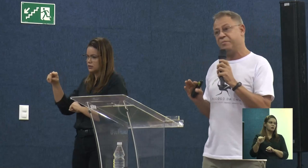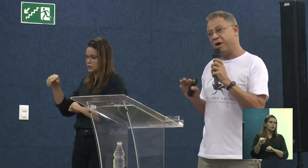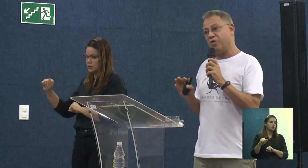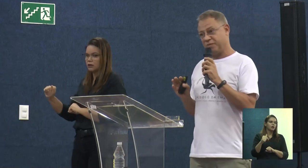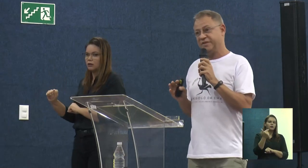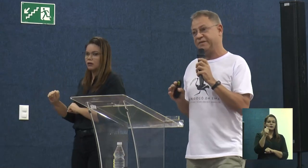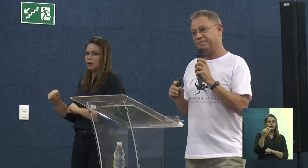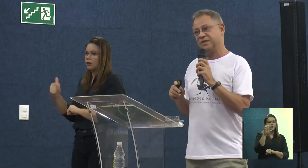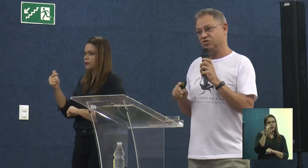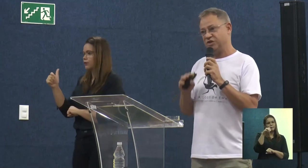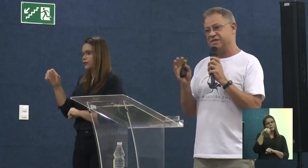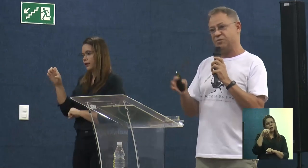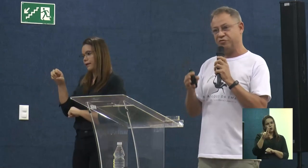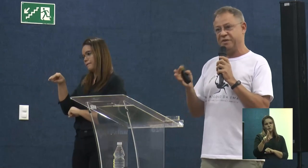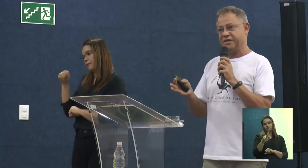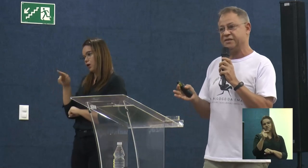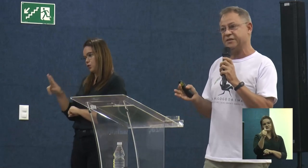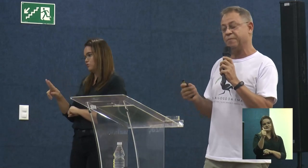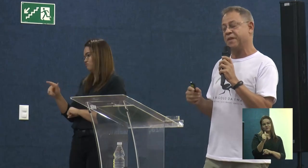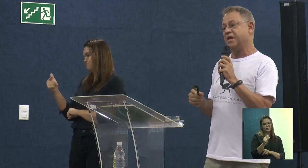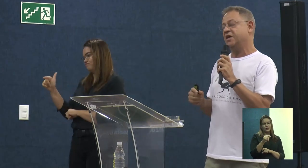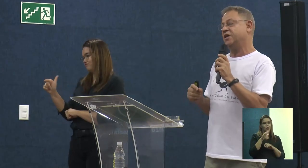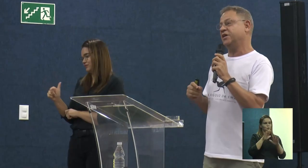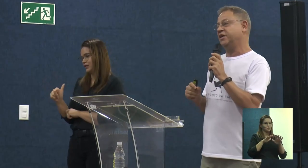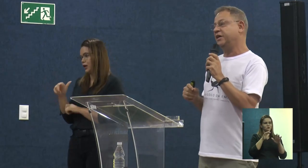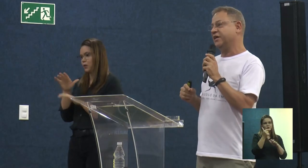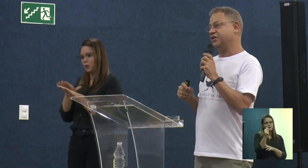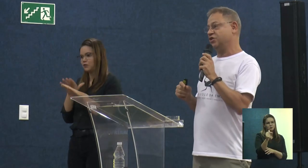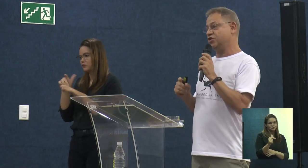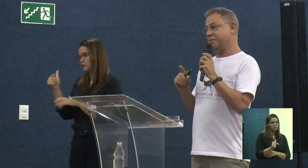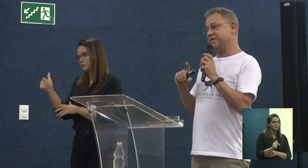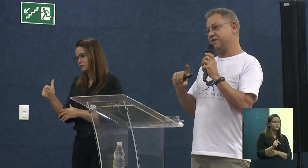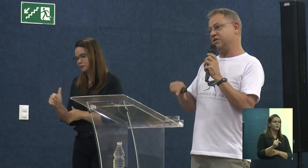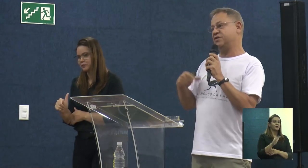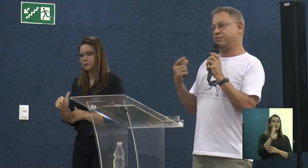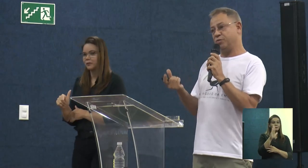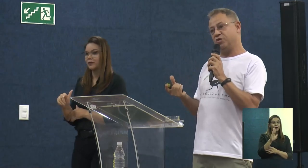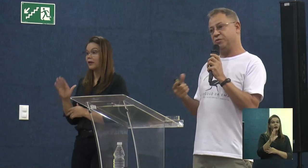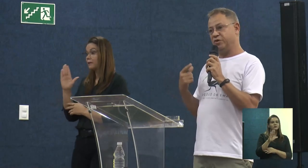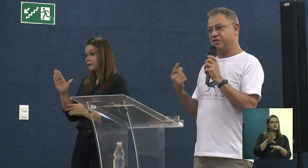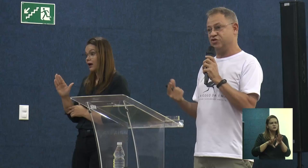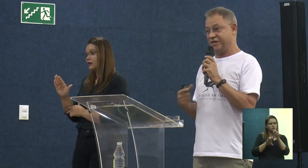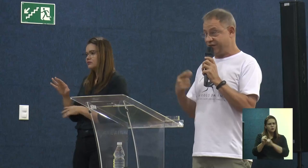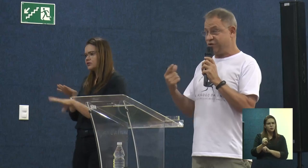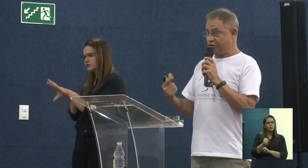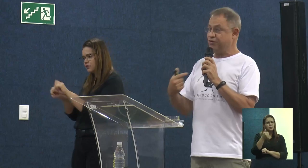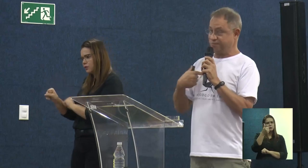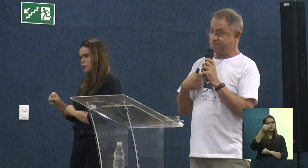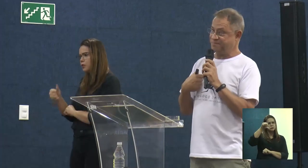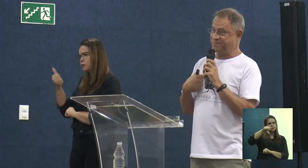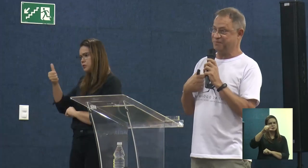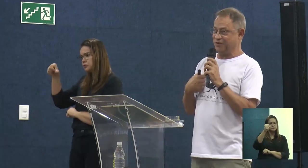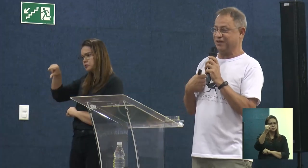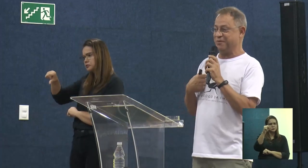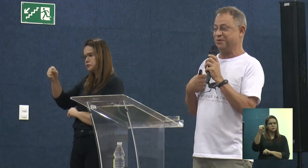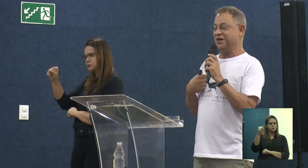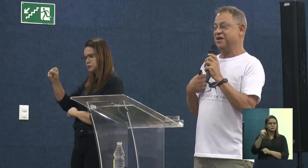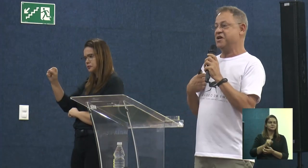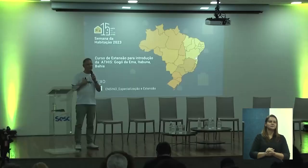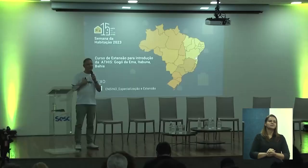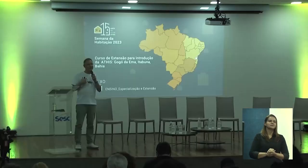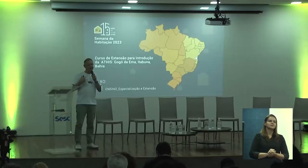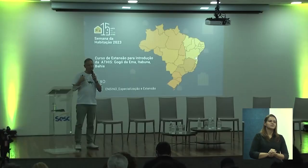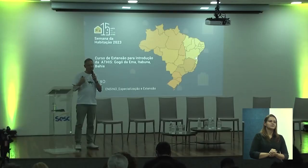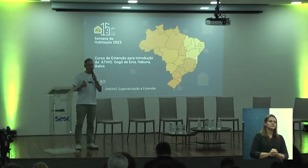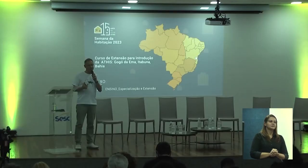época não tinha E-MAL, né, não tinha essa movimentação. E a gente, mas assim que a se formou, em 1988, muito tempo,